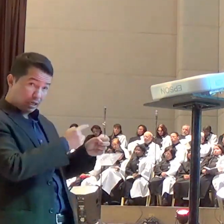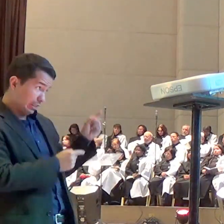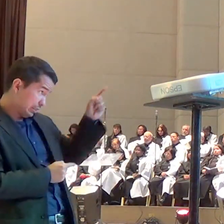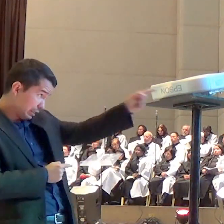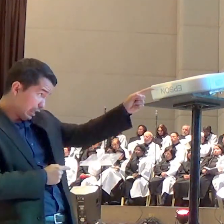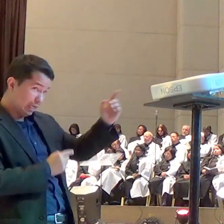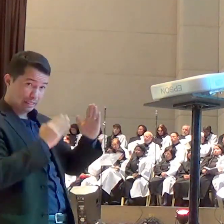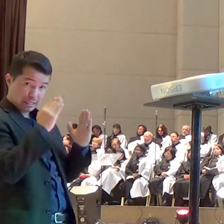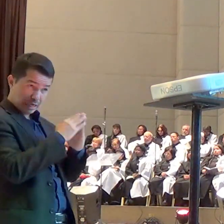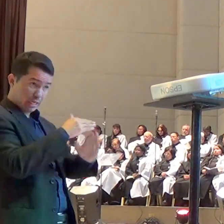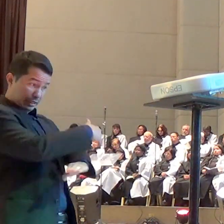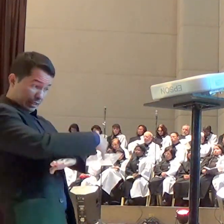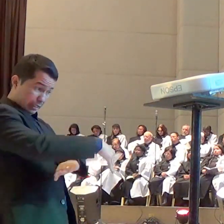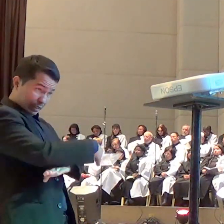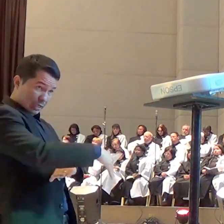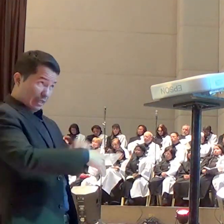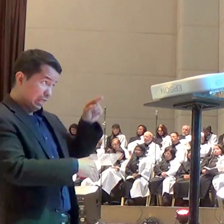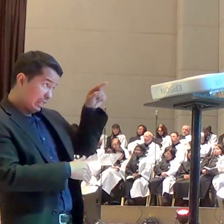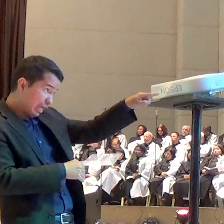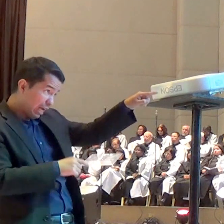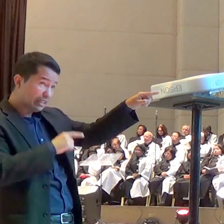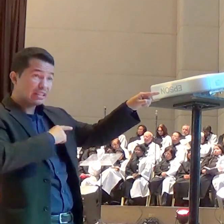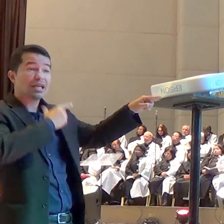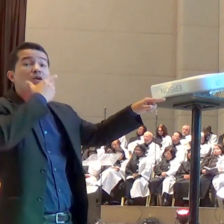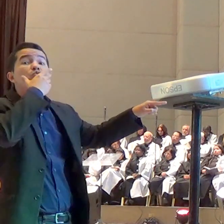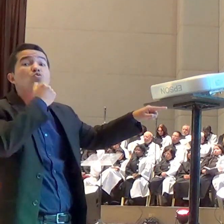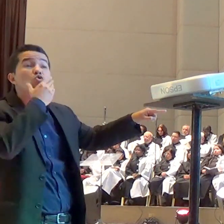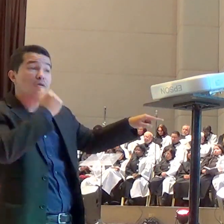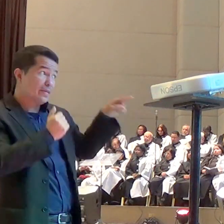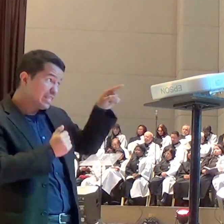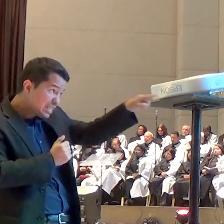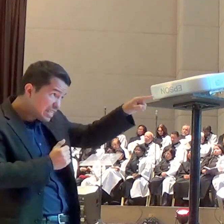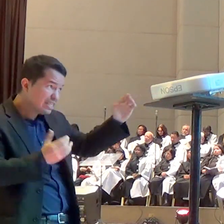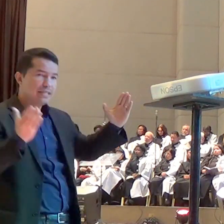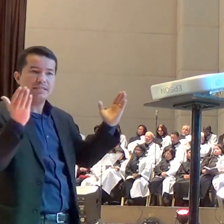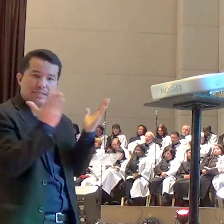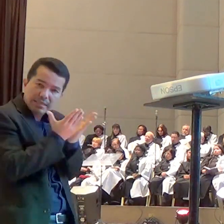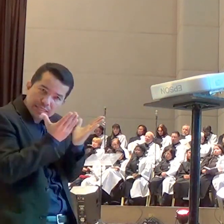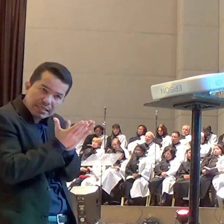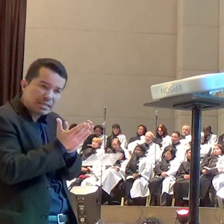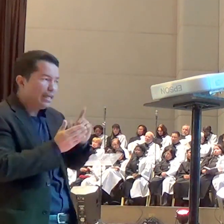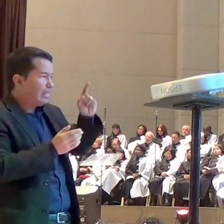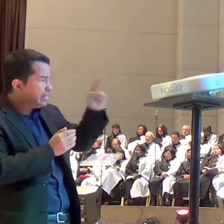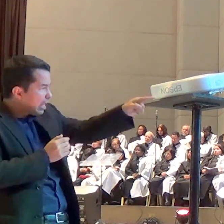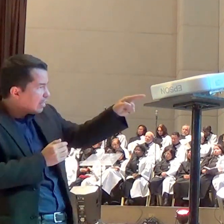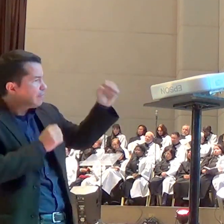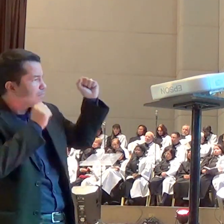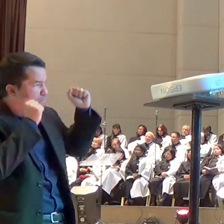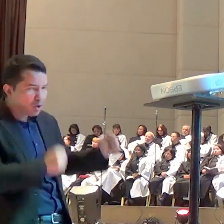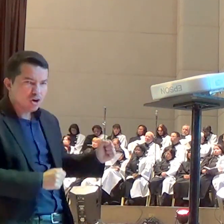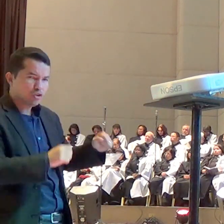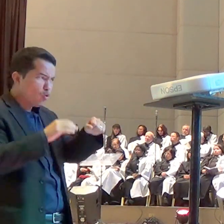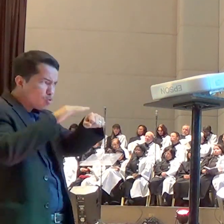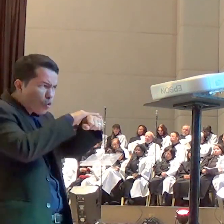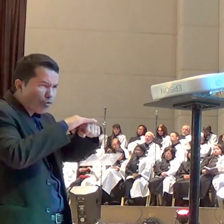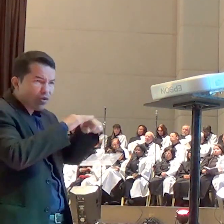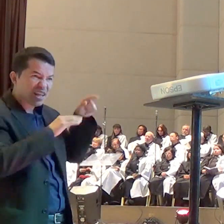que é a casa do curtidor, e naquele lugar, não é? Você vai encontrar um homem chamado Pedro,